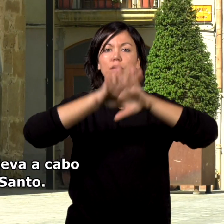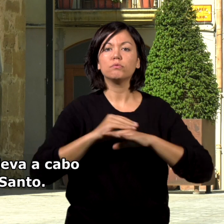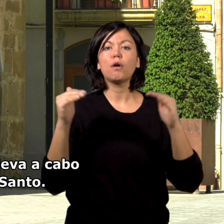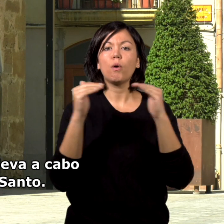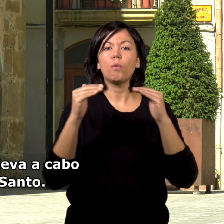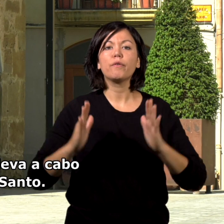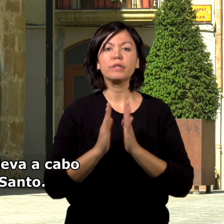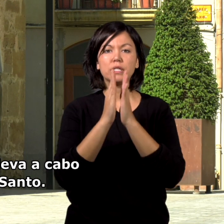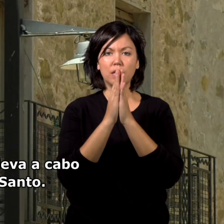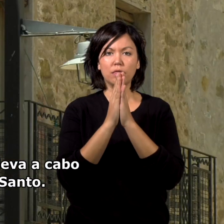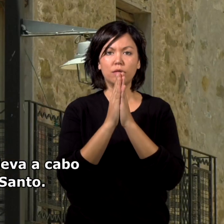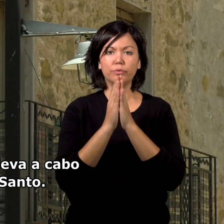a cabo la noche del Jueves Santo.